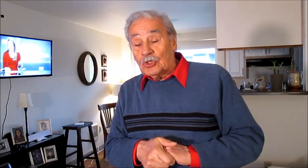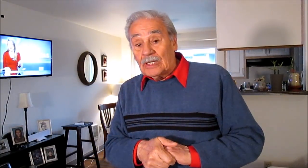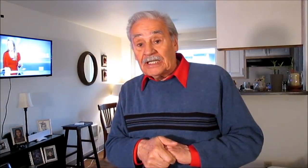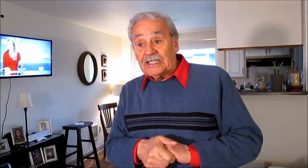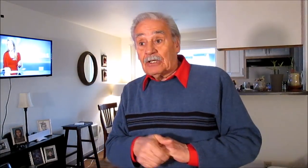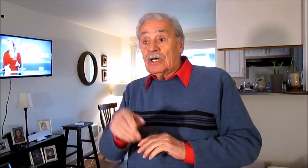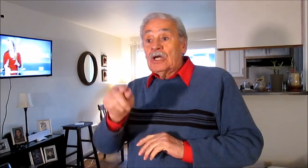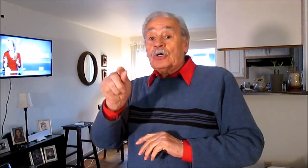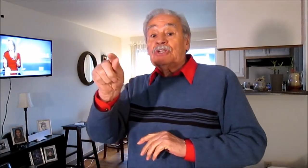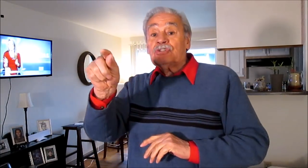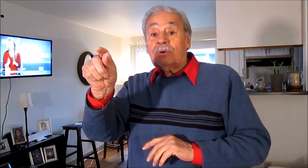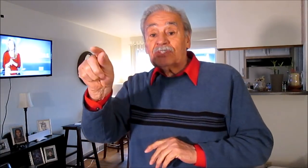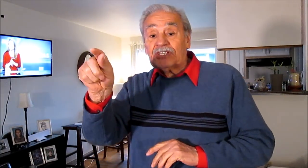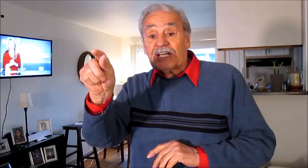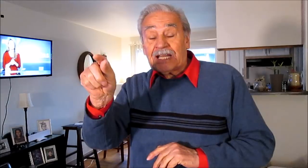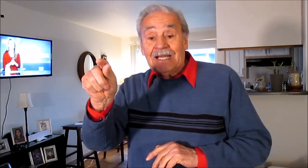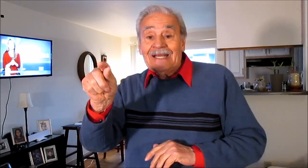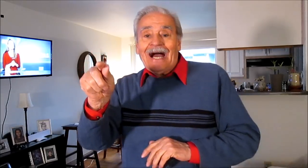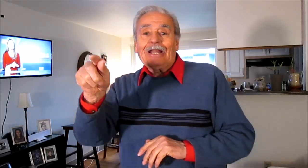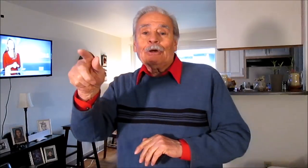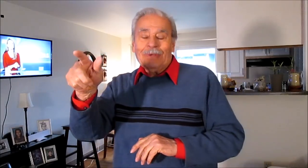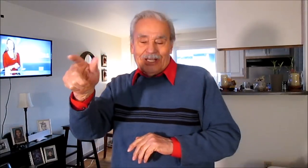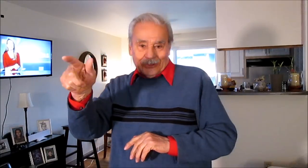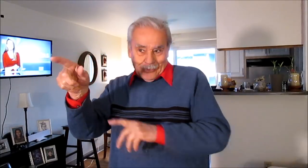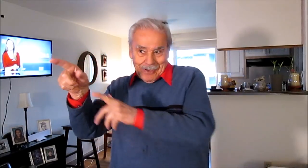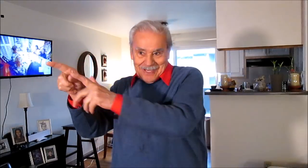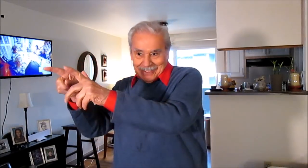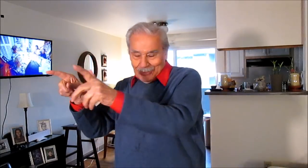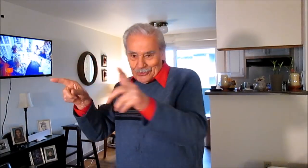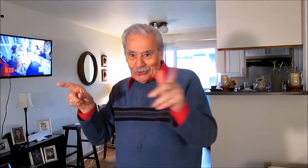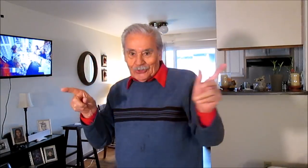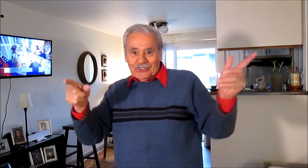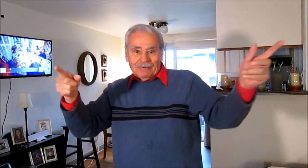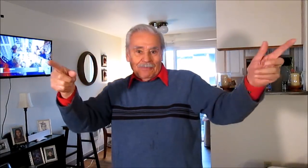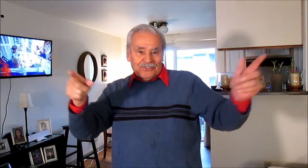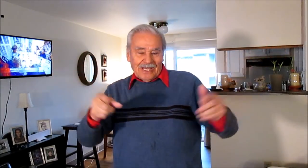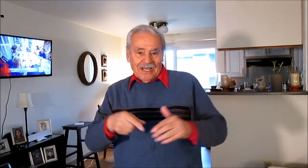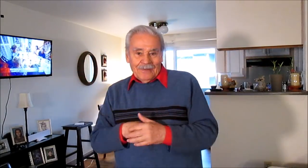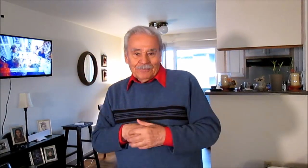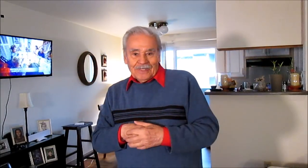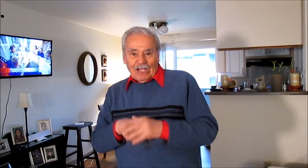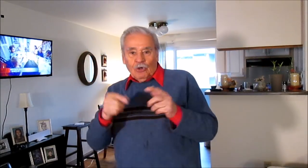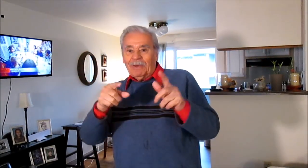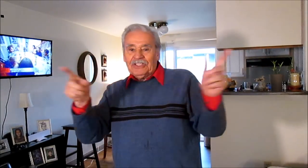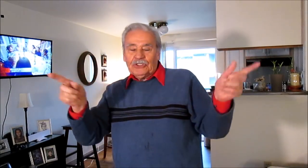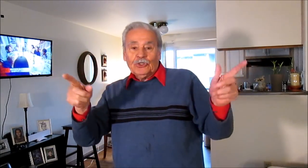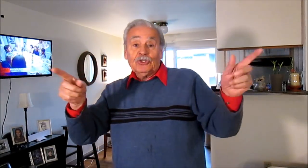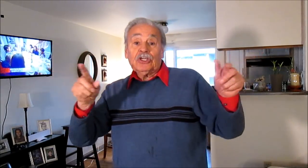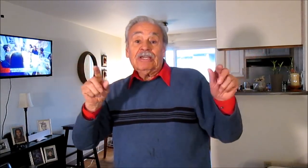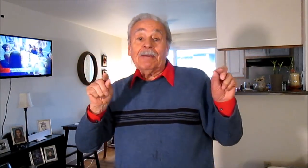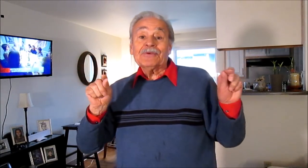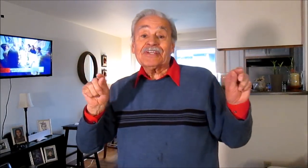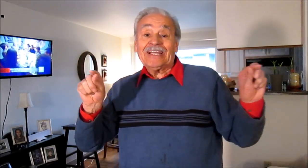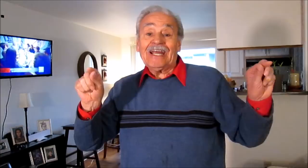la Argentina, con eso vamos a llegar al gobierno nuevamente nosotros y vamos a a combatir todo esto y vamos a crear